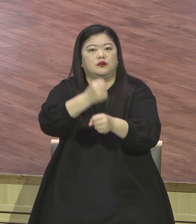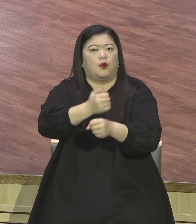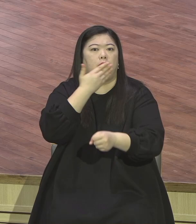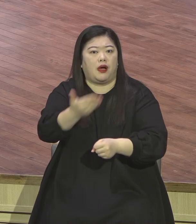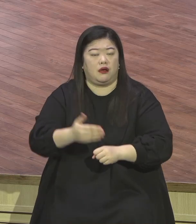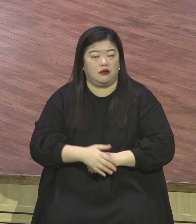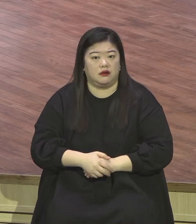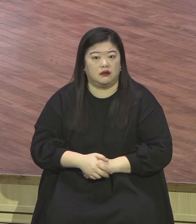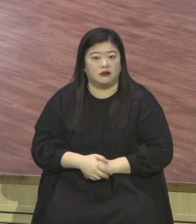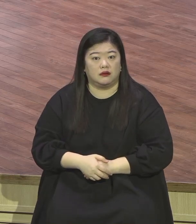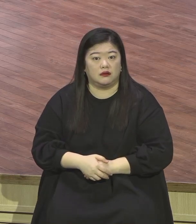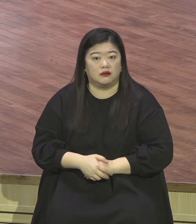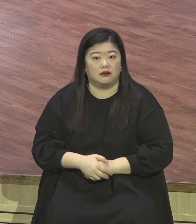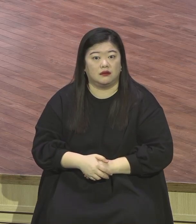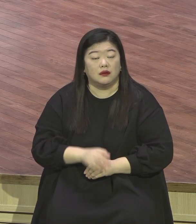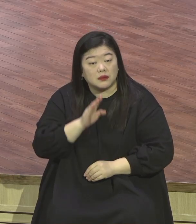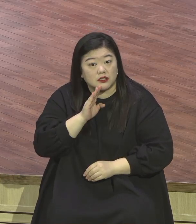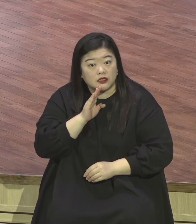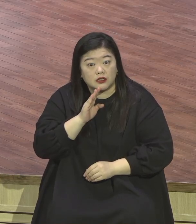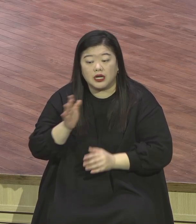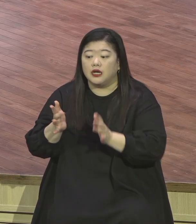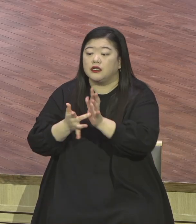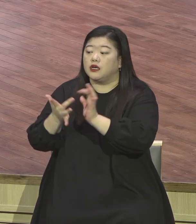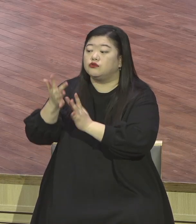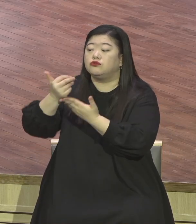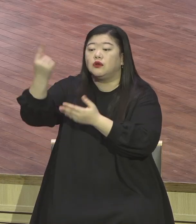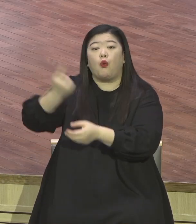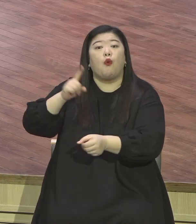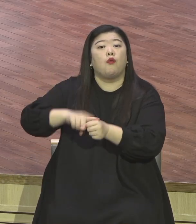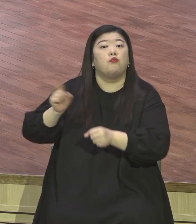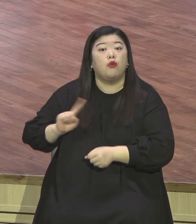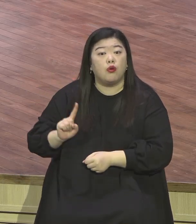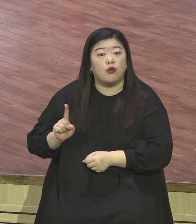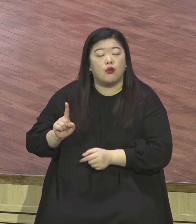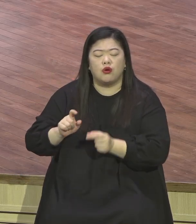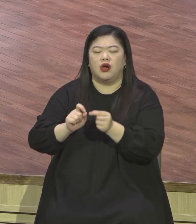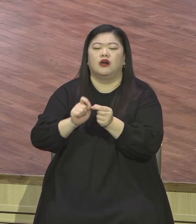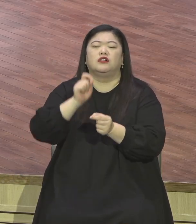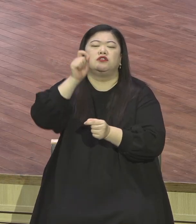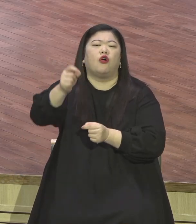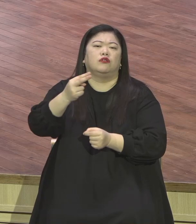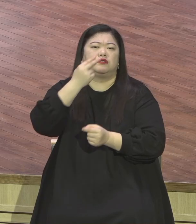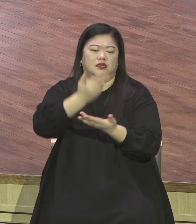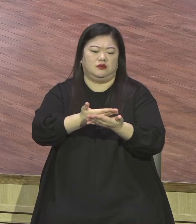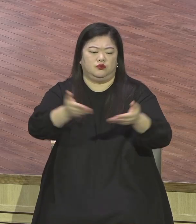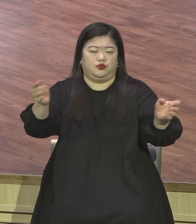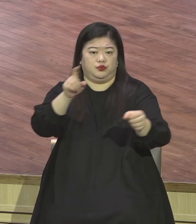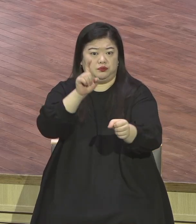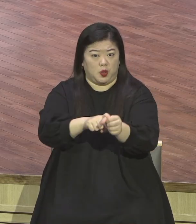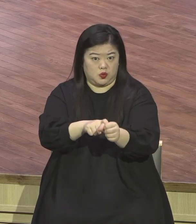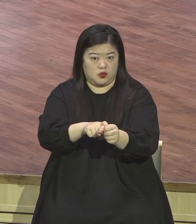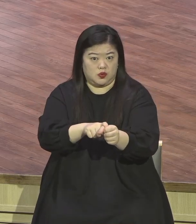어디서세요 생명길러 무슨 생명 영원한 생명 영생 영생